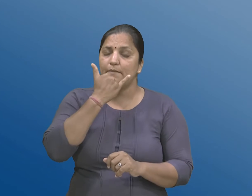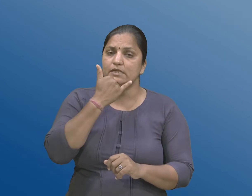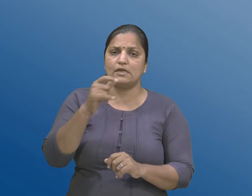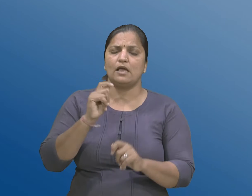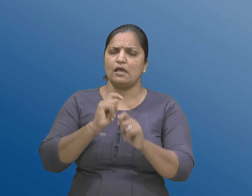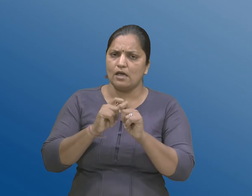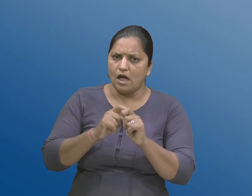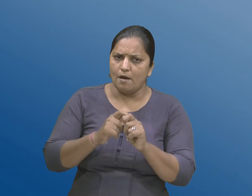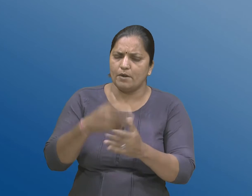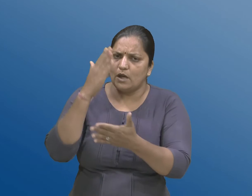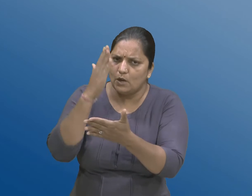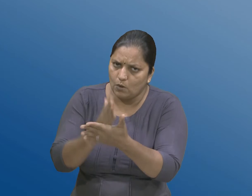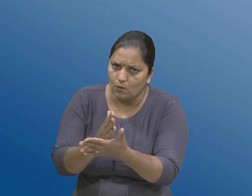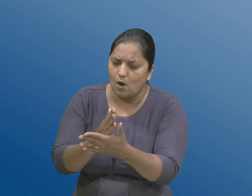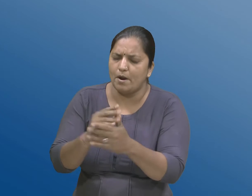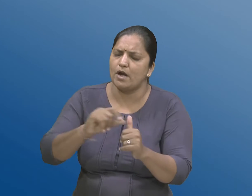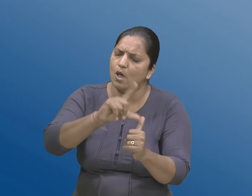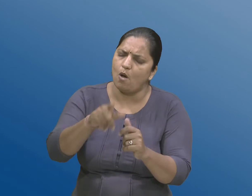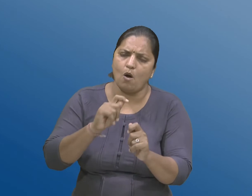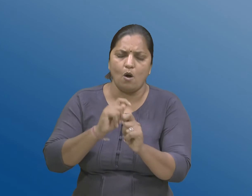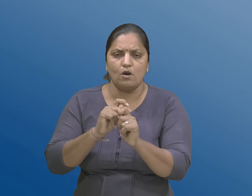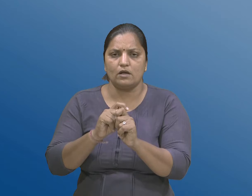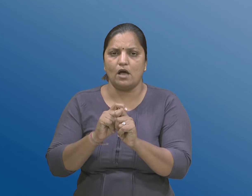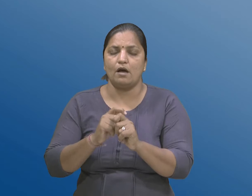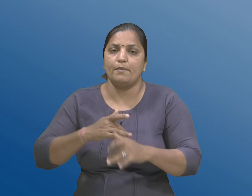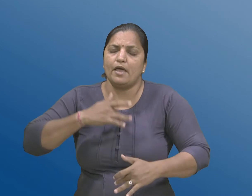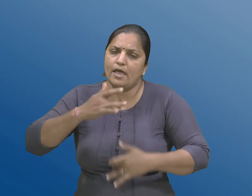जरूरी तमाम ततपरता दाखवी हती